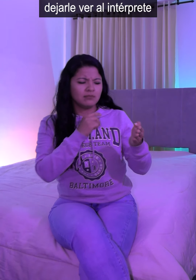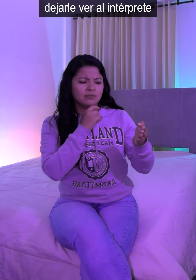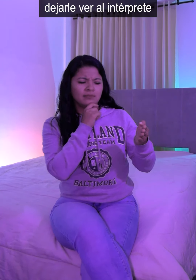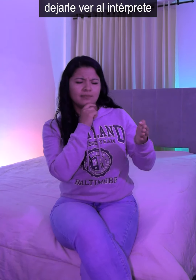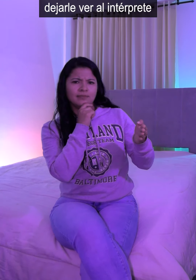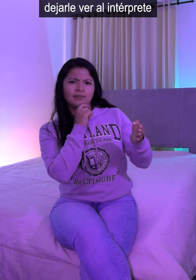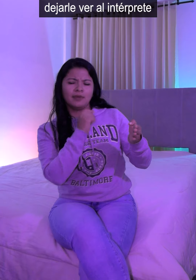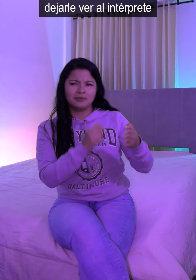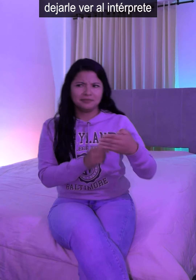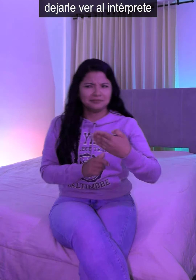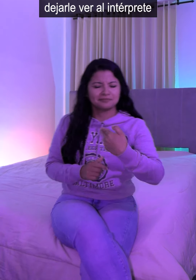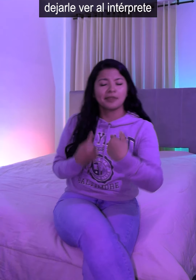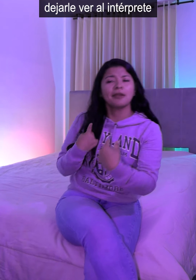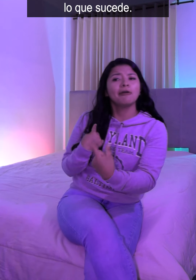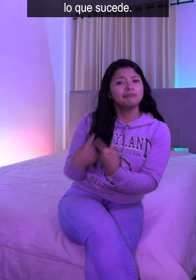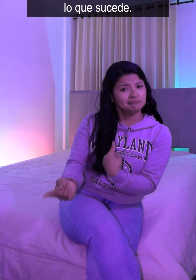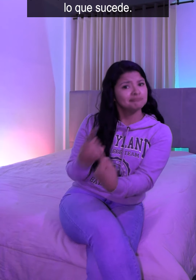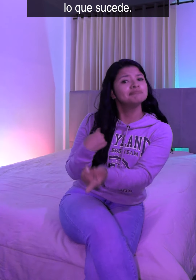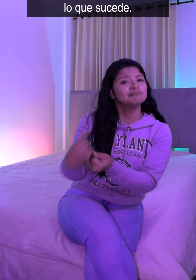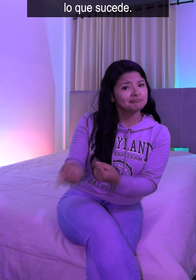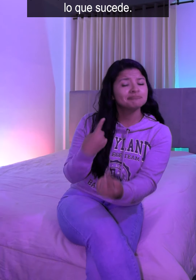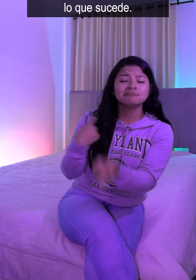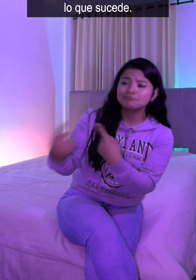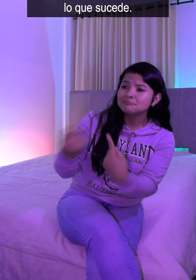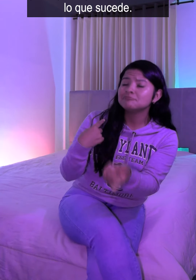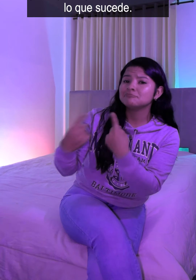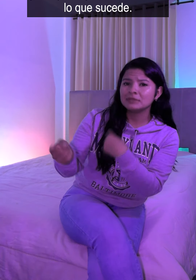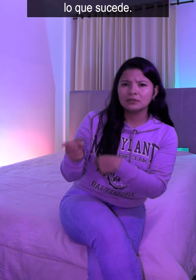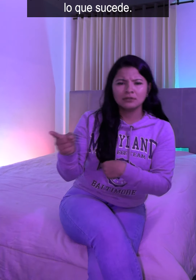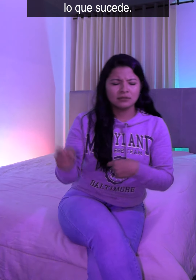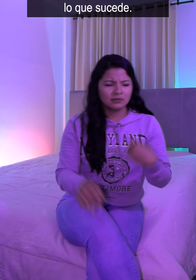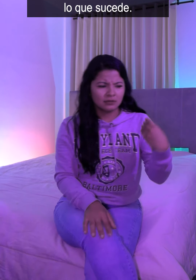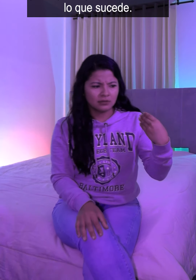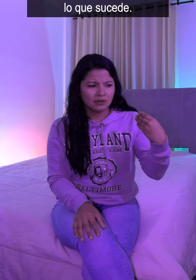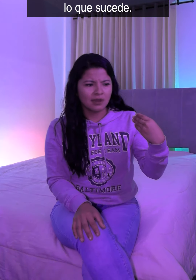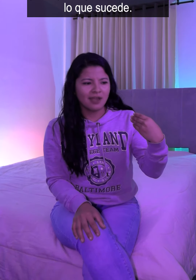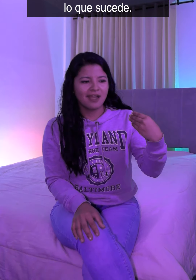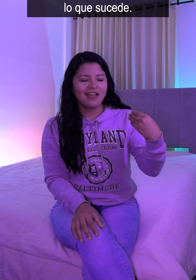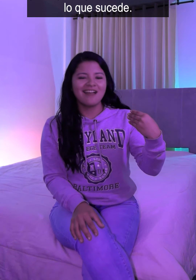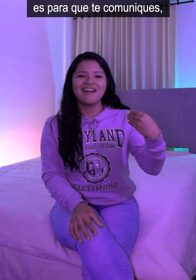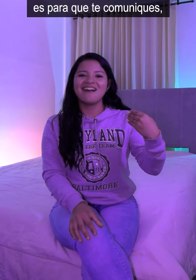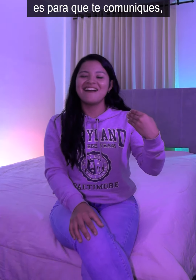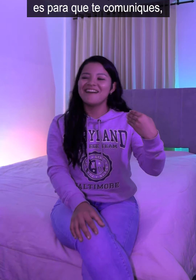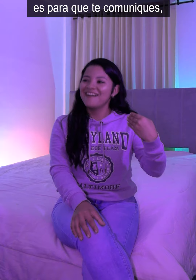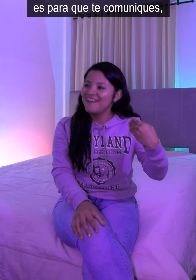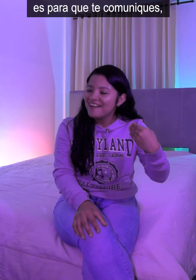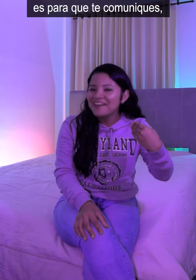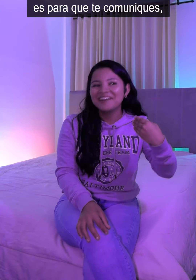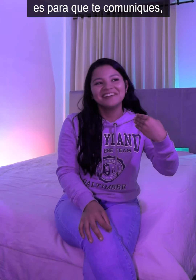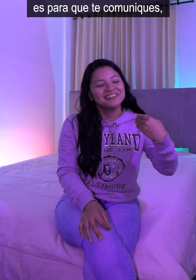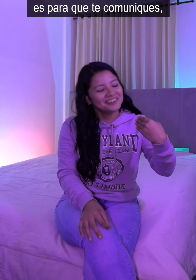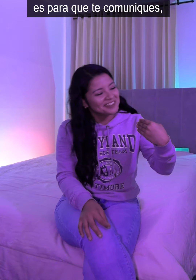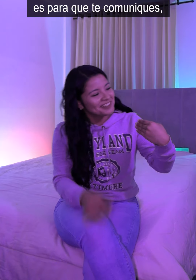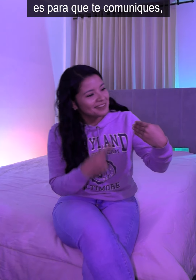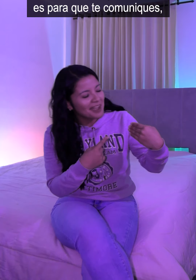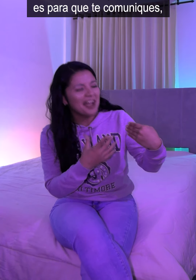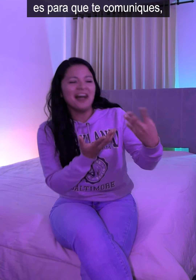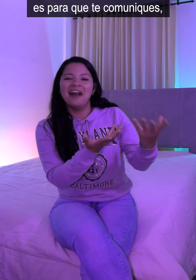dejarle ver al intérprete para que la persona entienda lo que sucede. Con eso sabrá que el celular es para que te